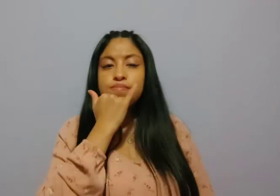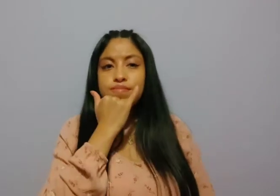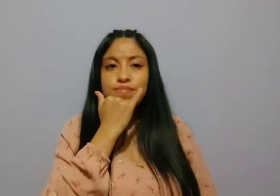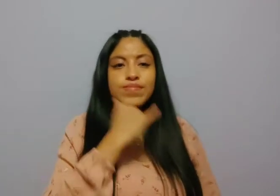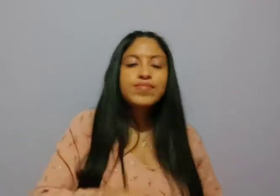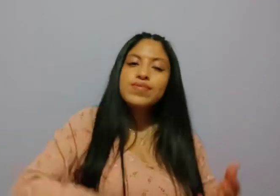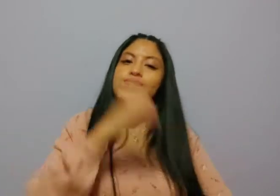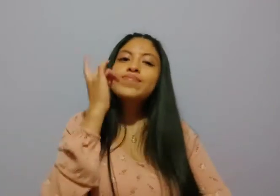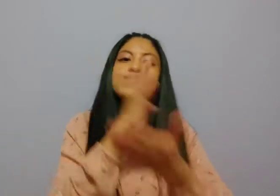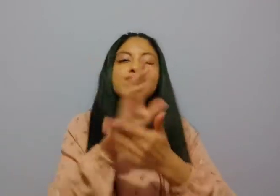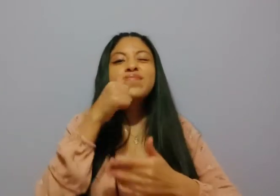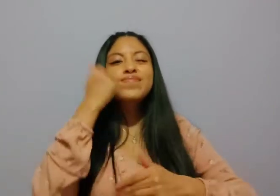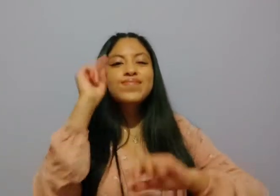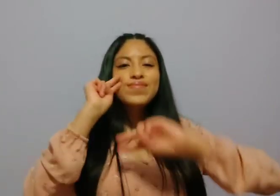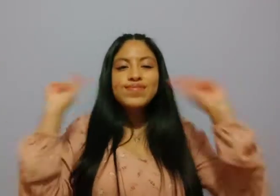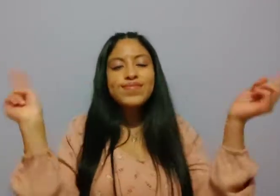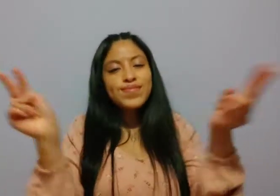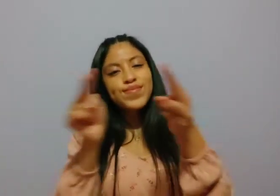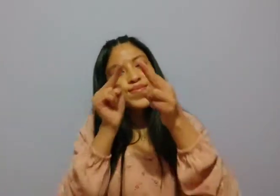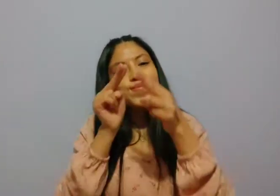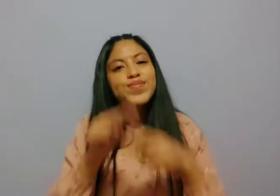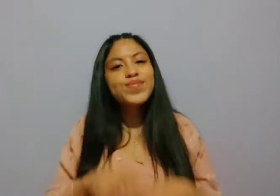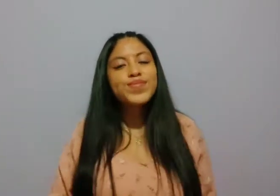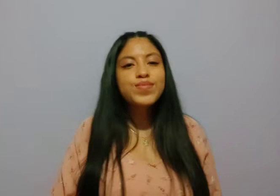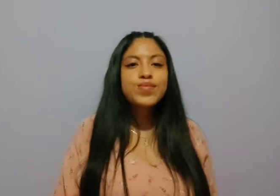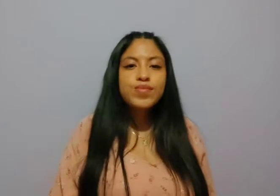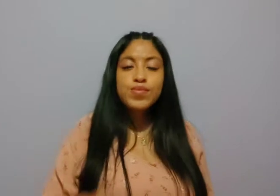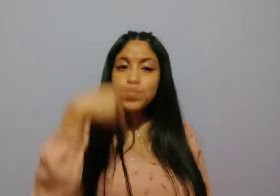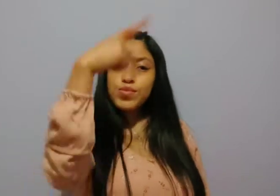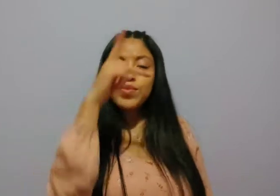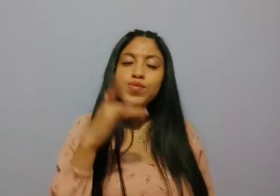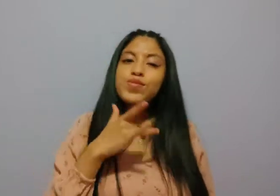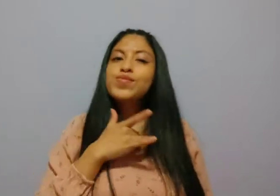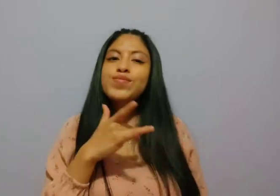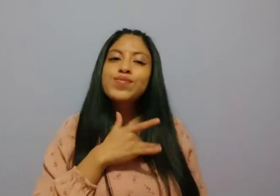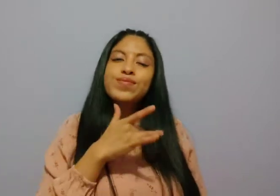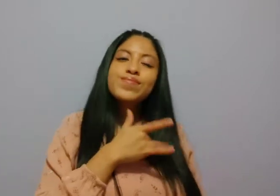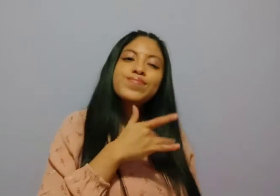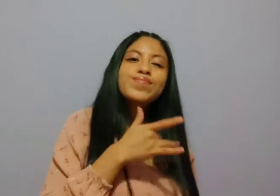Perdóname, solo quisiera ver tu corazón